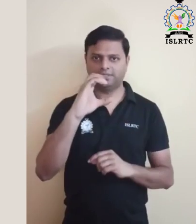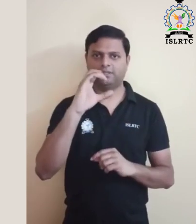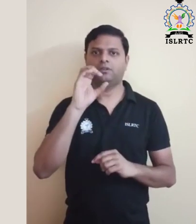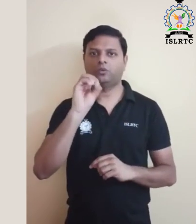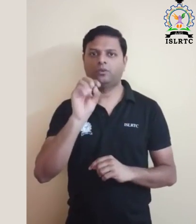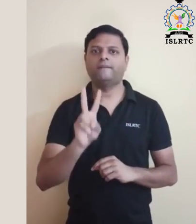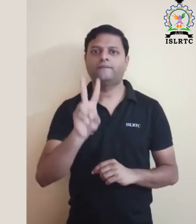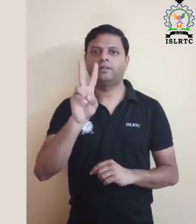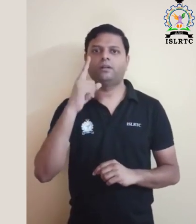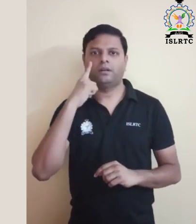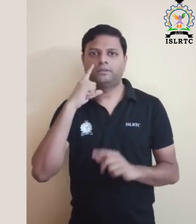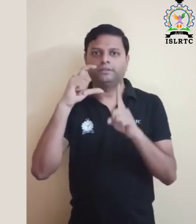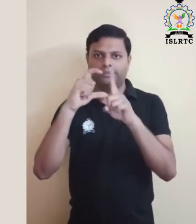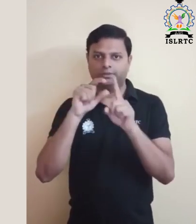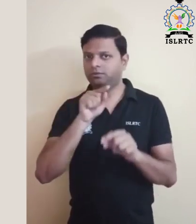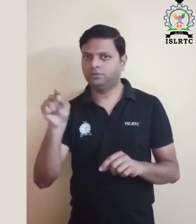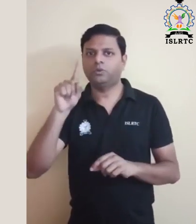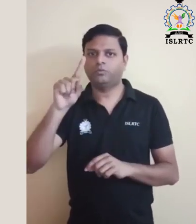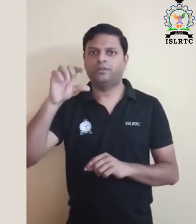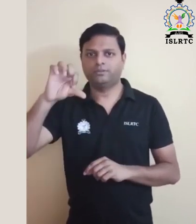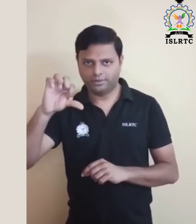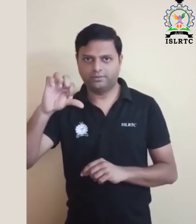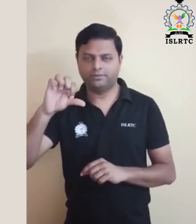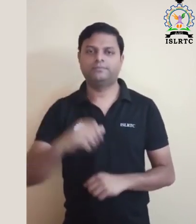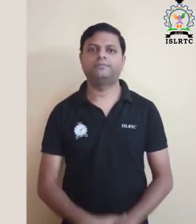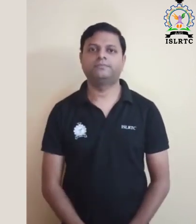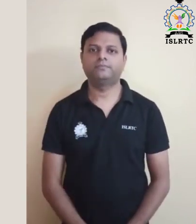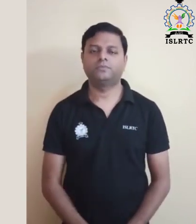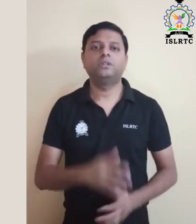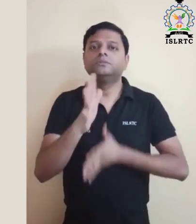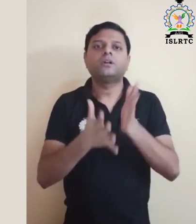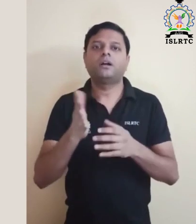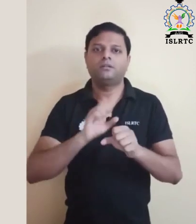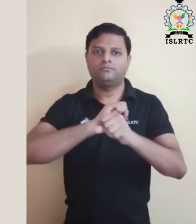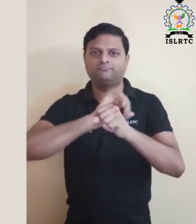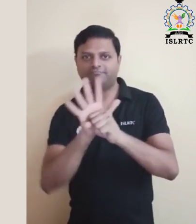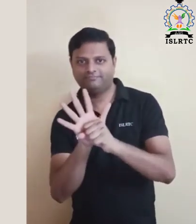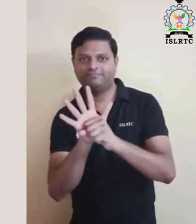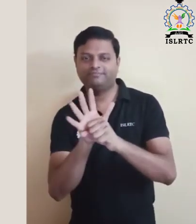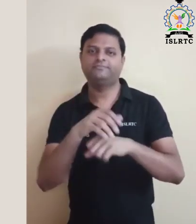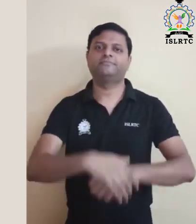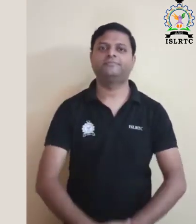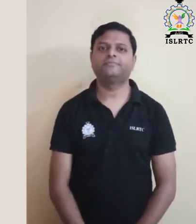नोवेल कोरोनावाइरस कोवीड नाइनटीन सांकेतिक भाषा में साइन है यह